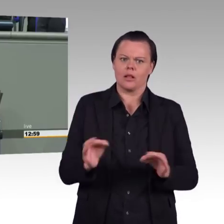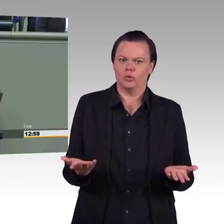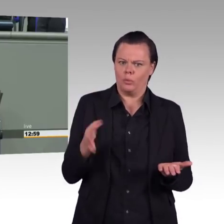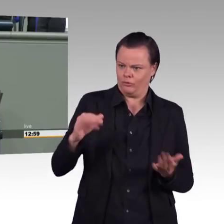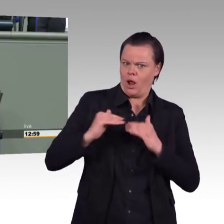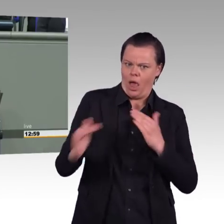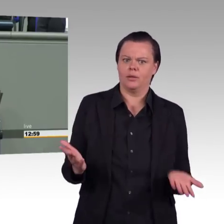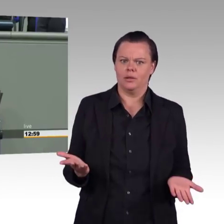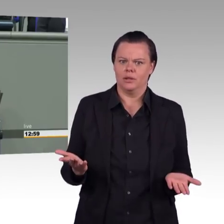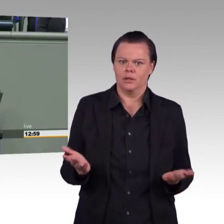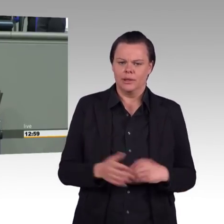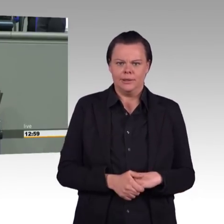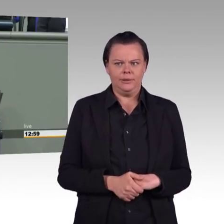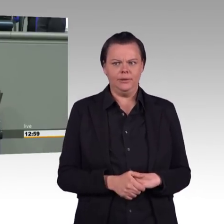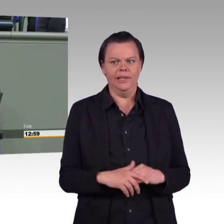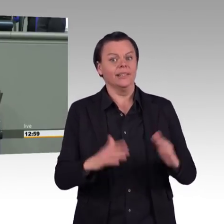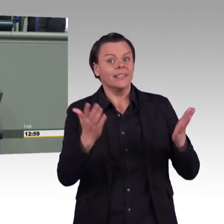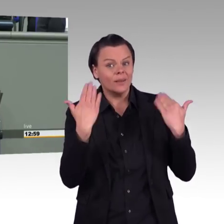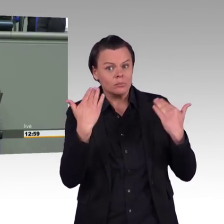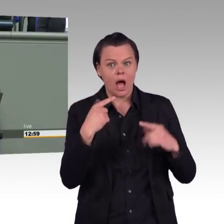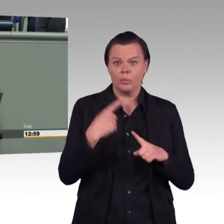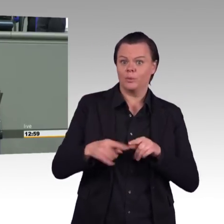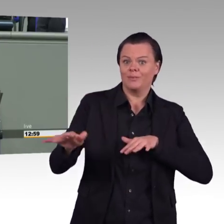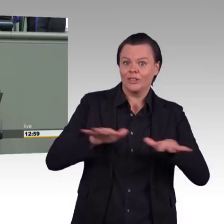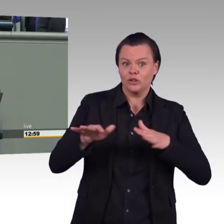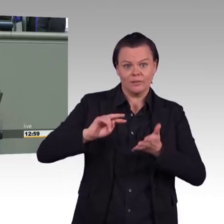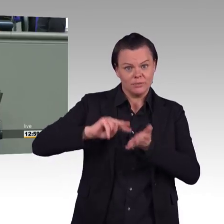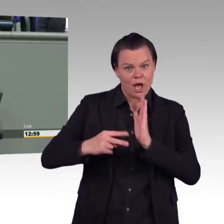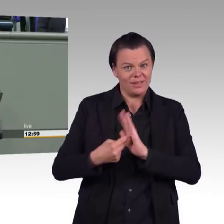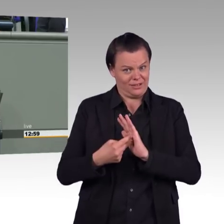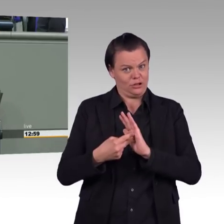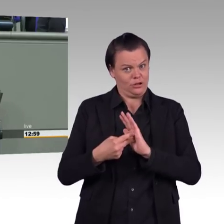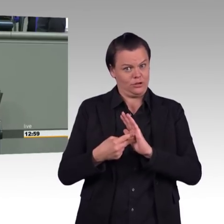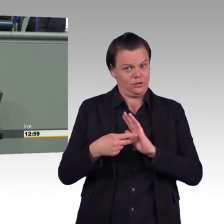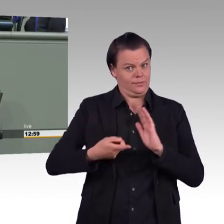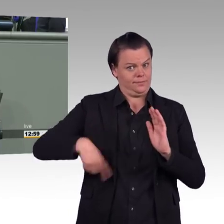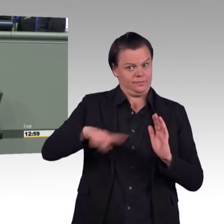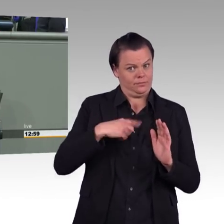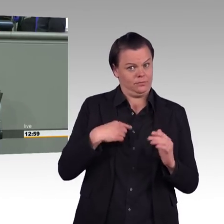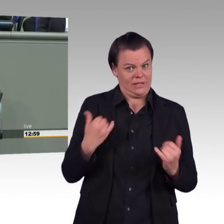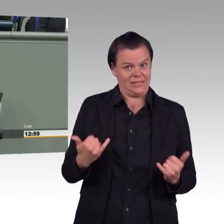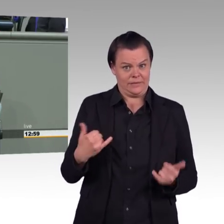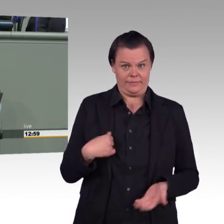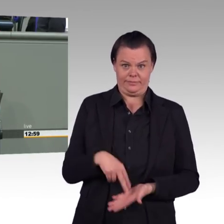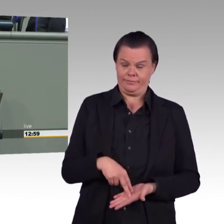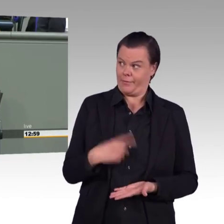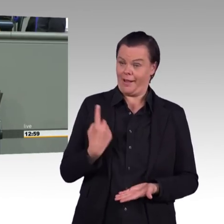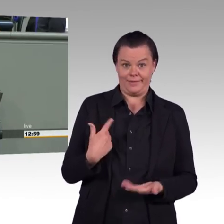acht europäische Länder gemeinsam einen Plan eingebracht, Frankreich, Belgien, Luxemburg, Niederlande, Dänemark, Schweden, Portugal und